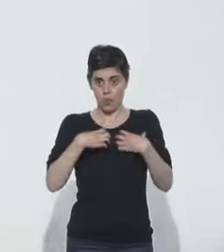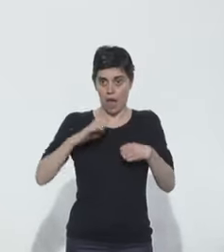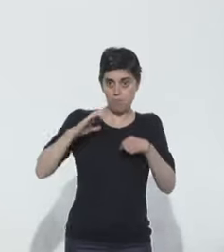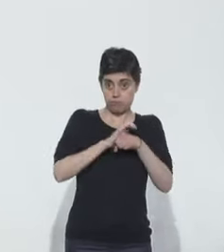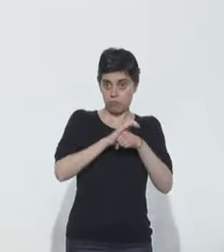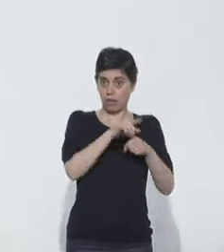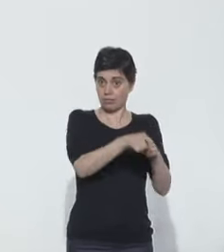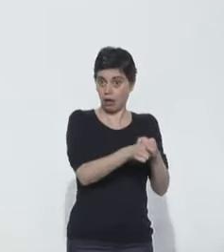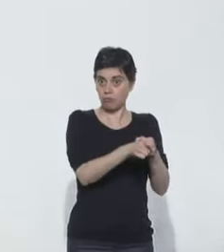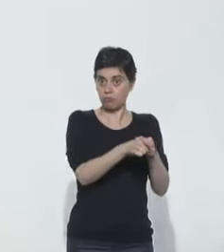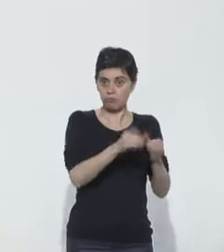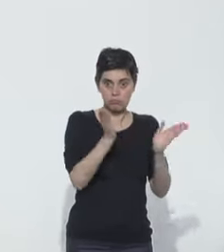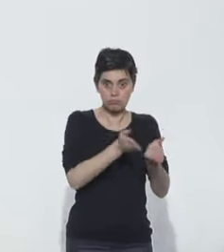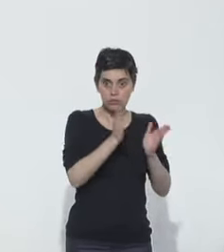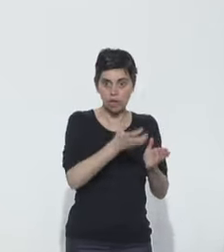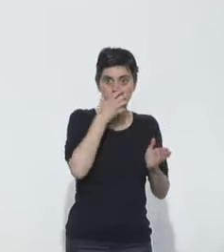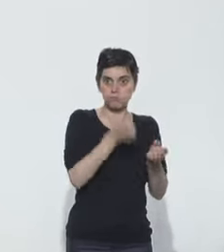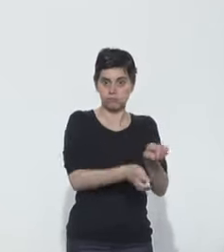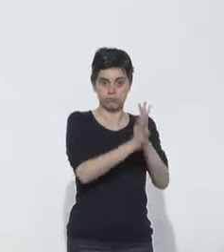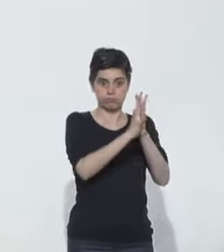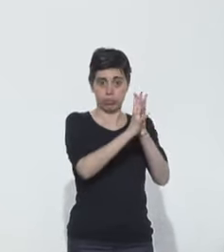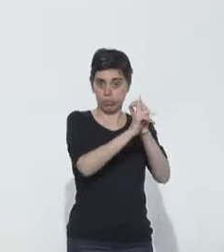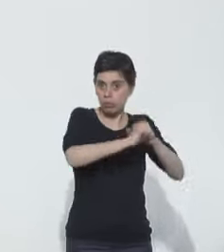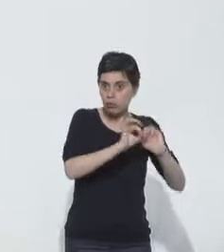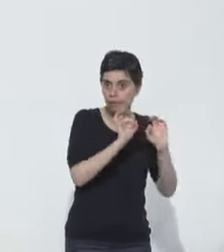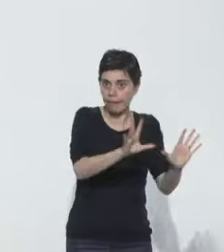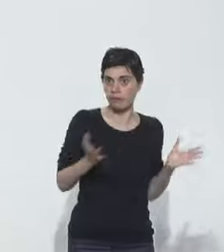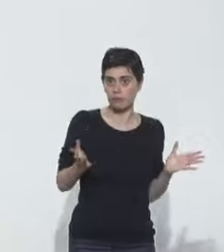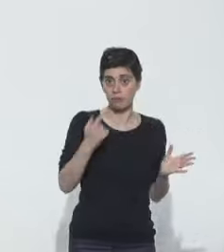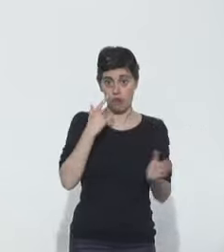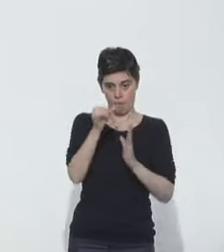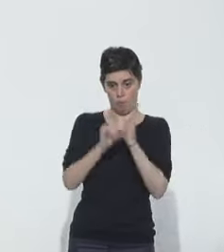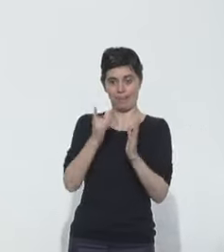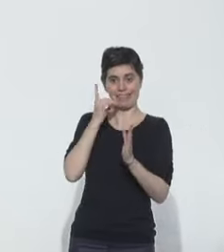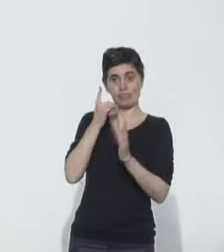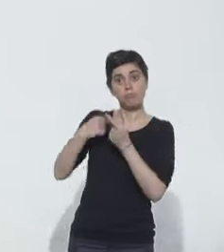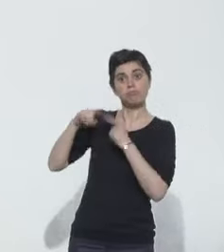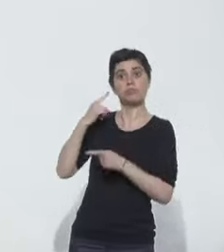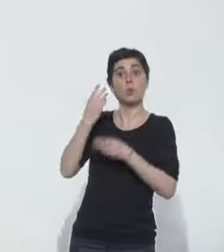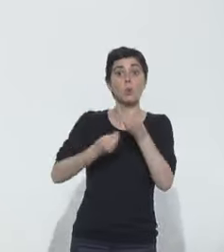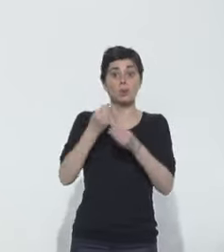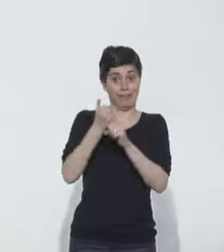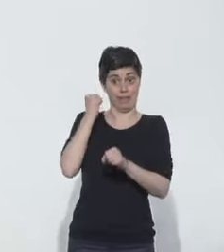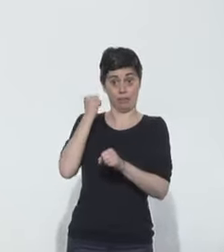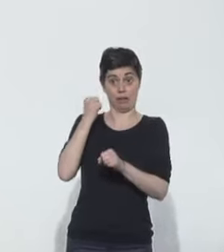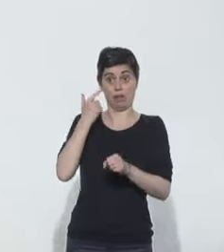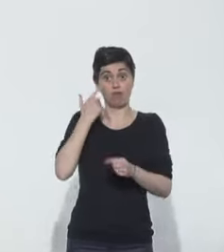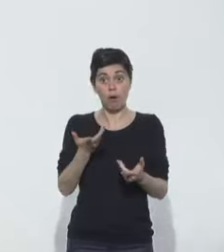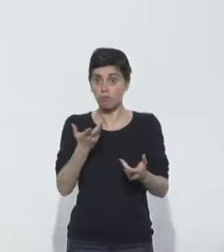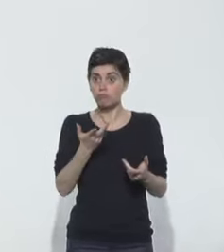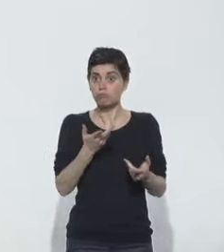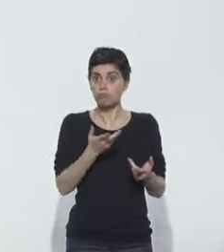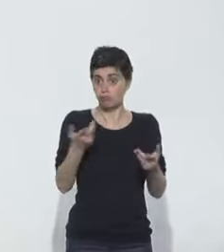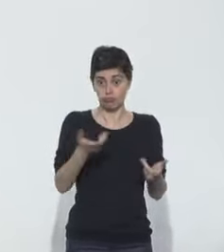habituel, effectivement, que vous citez de pathologies non Covid, si on se reporte au mois de décembre ou l'année dernière, on avait toutes sortes de